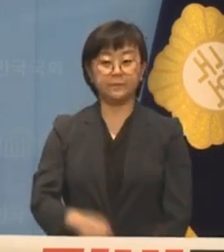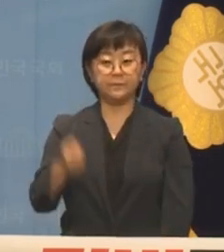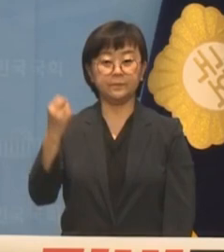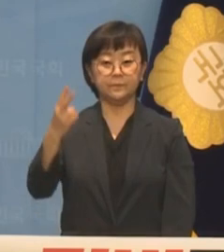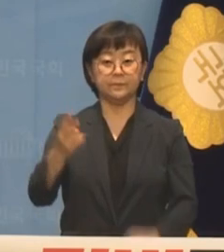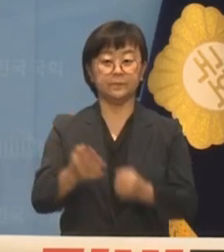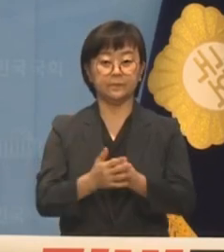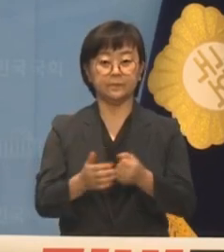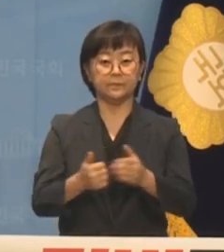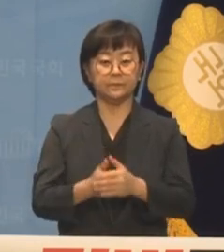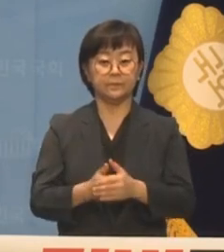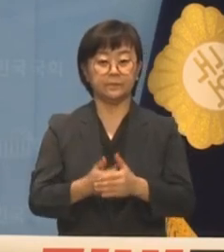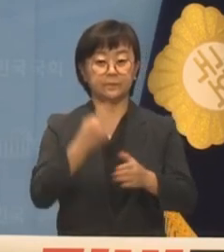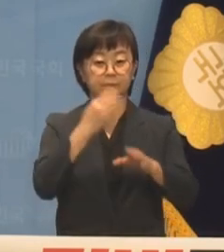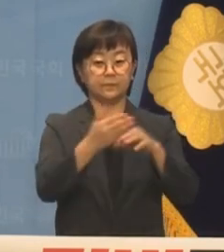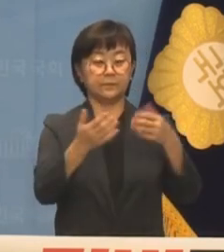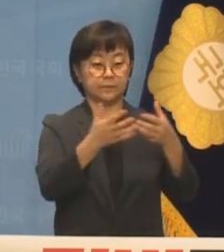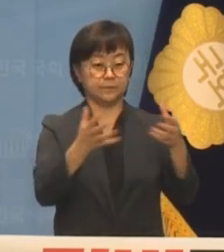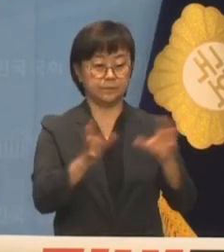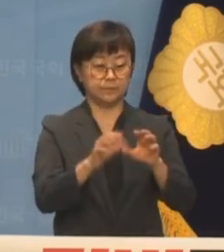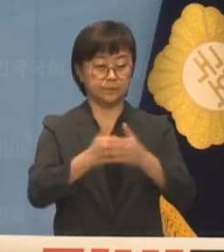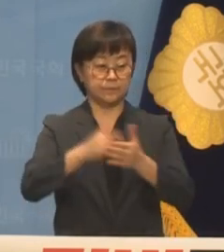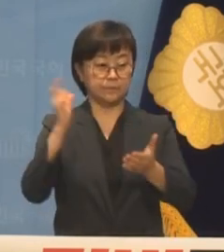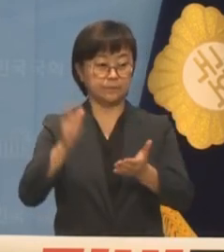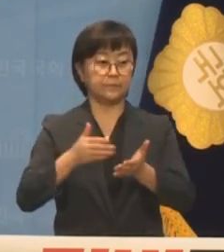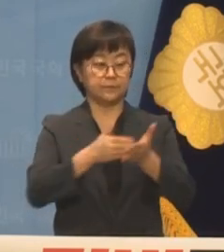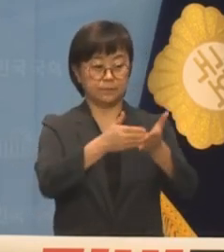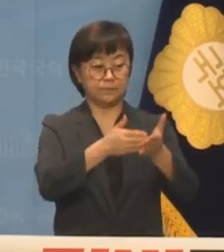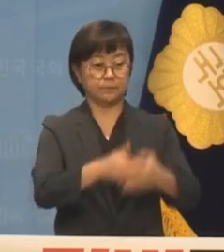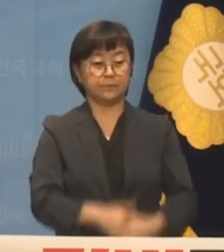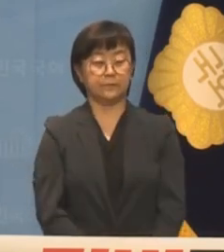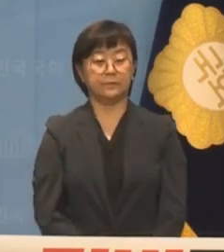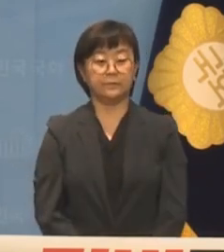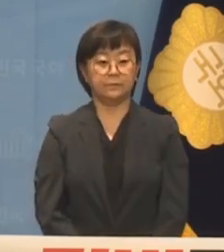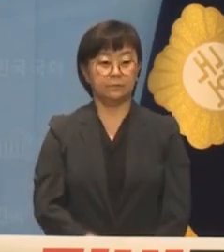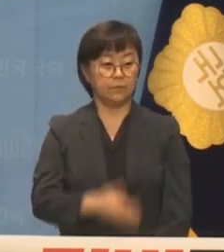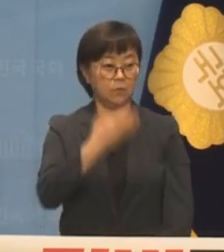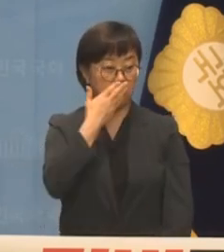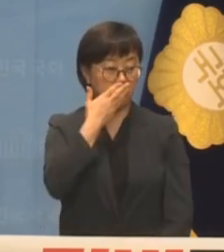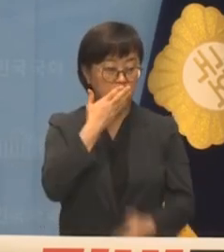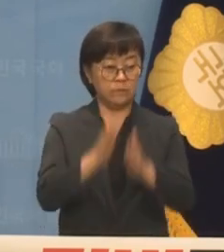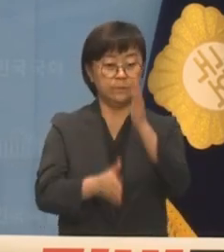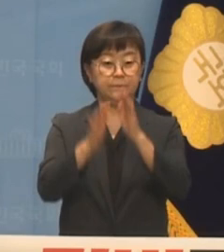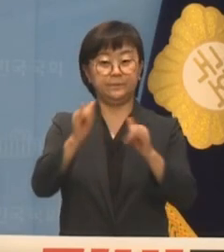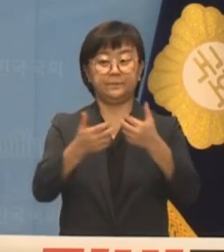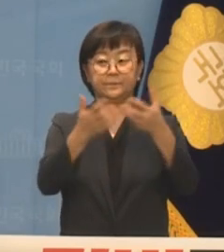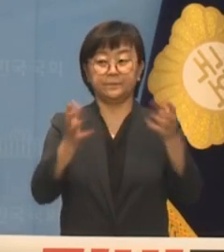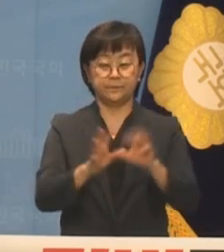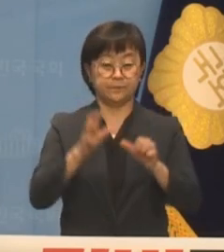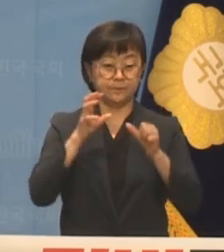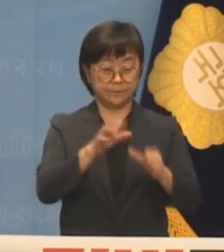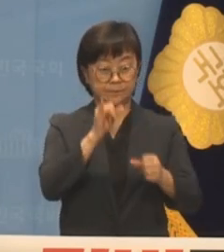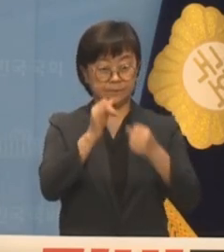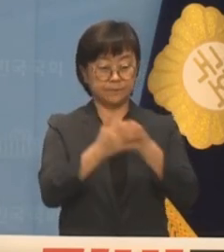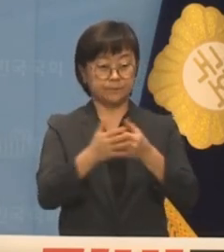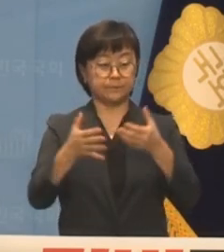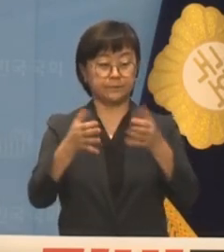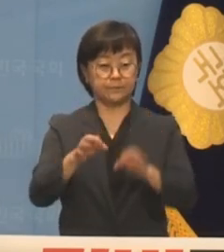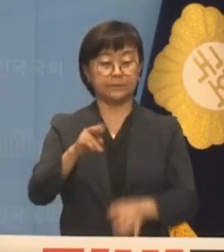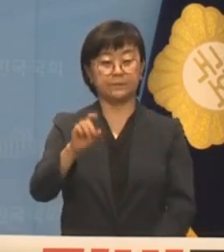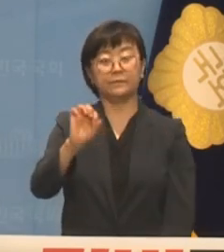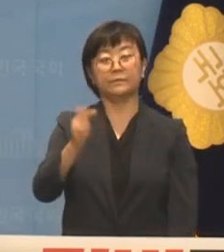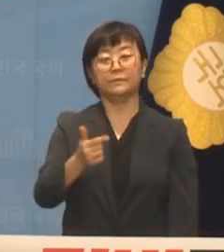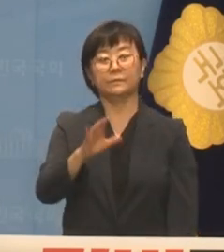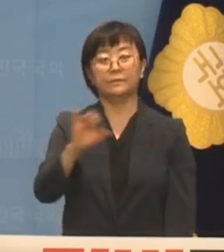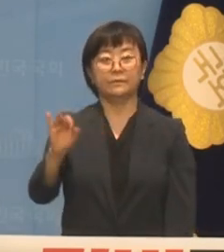더불어민주당에게 강력 촉구합니다 시민과 시민단체를 급박한 김성환,